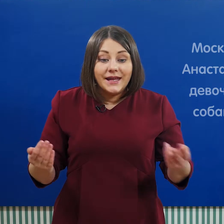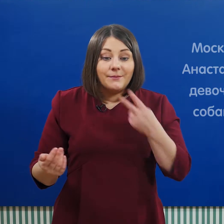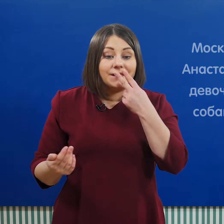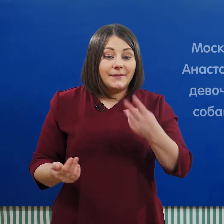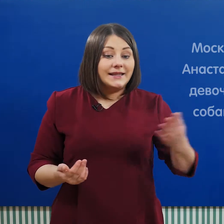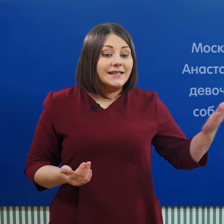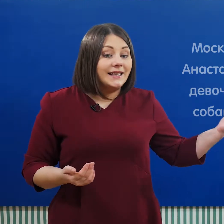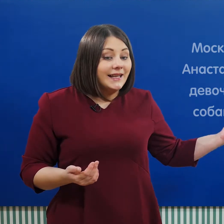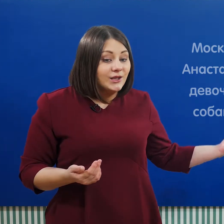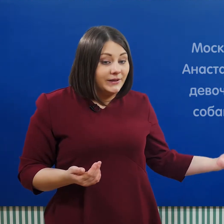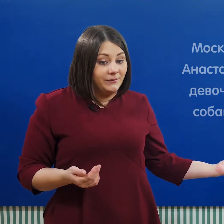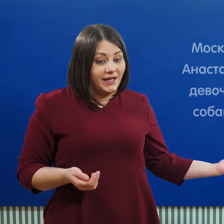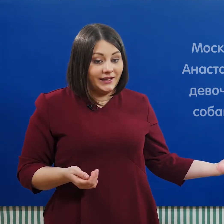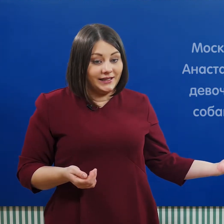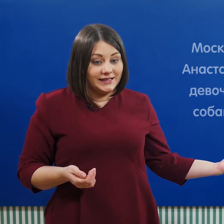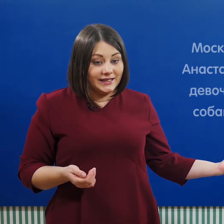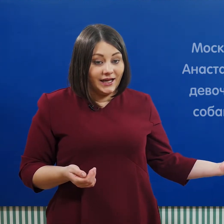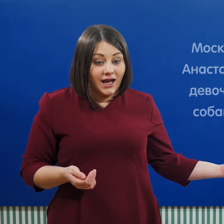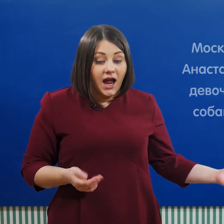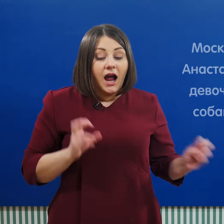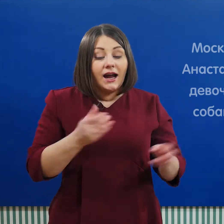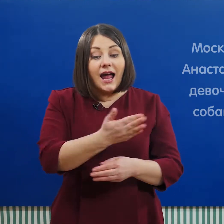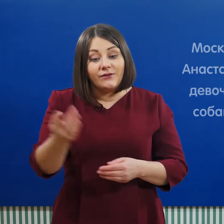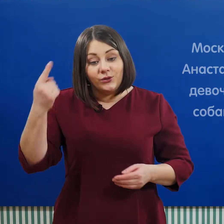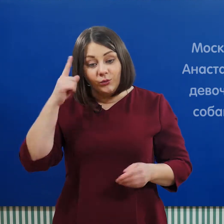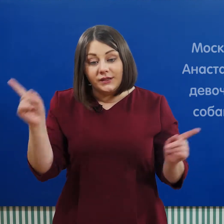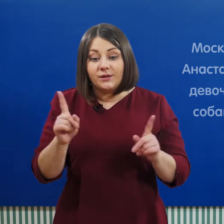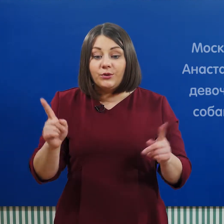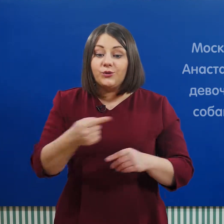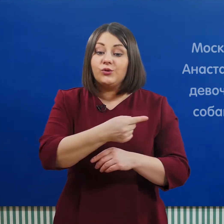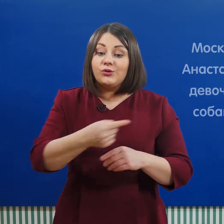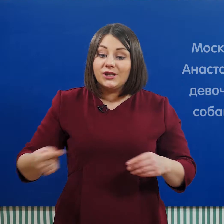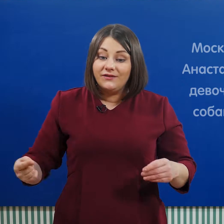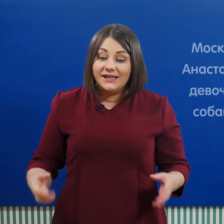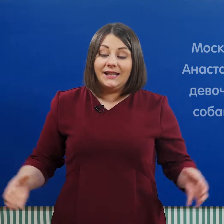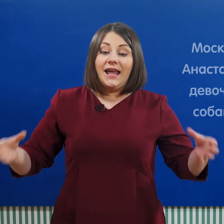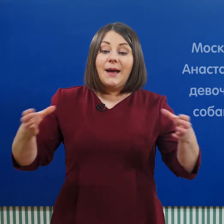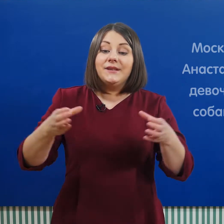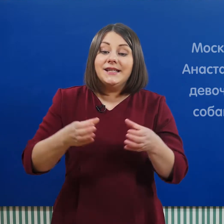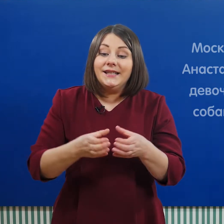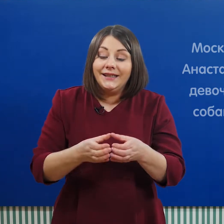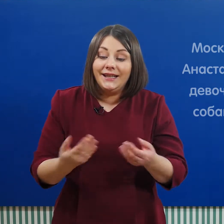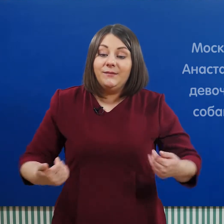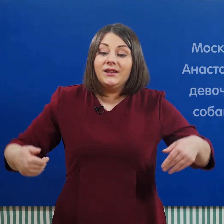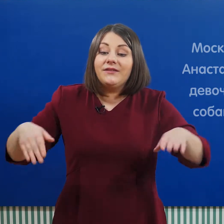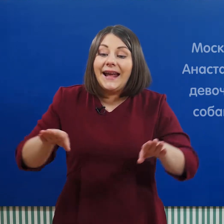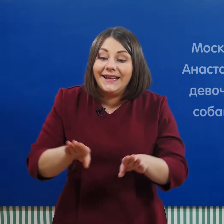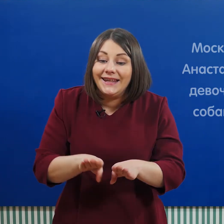посмотрите на наши примеры на доске. Как вы думаете, почему существительные объединены именно в такие